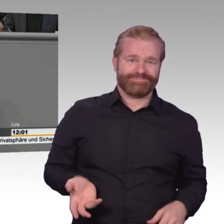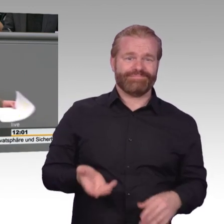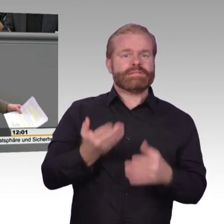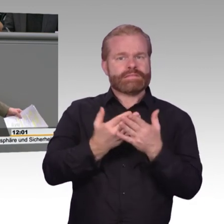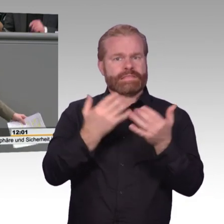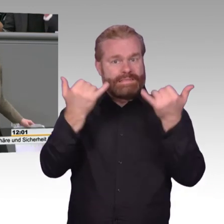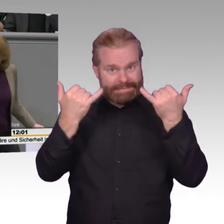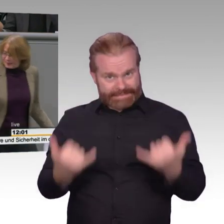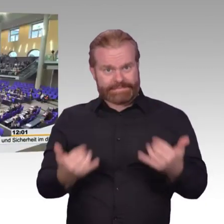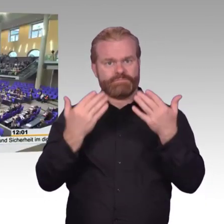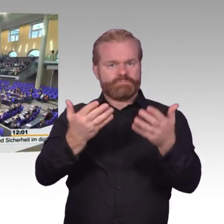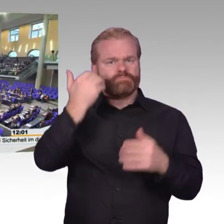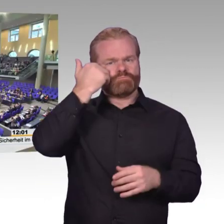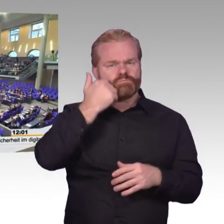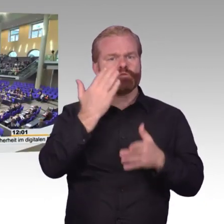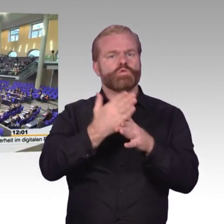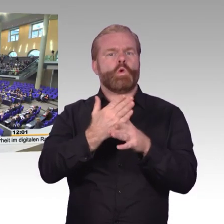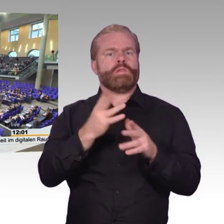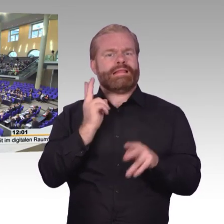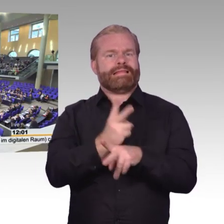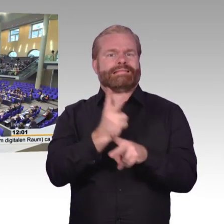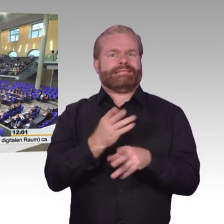Vielen Dank, Tabea Rössner.